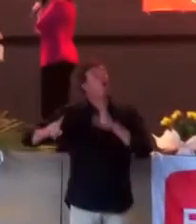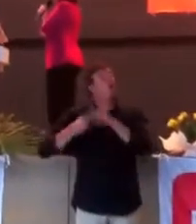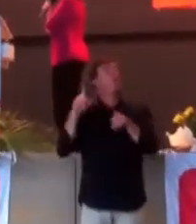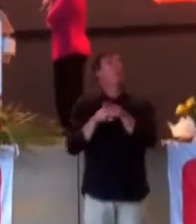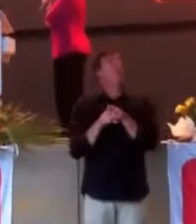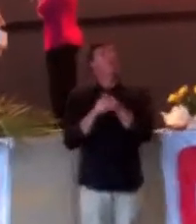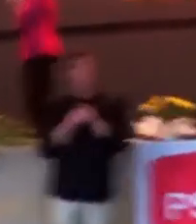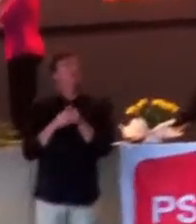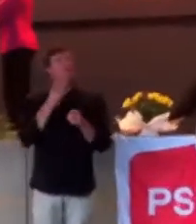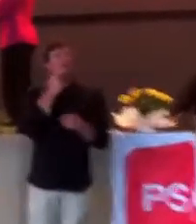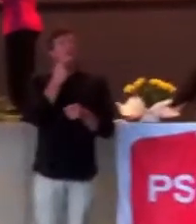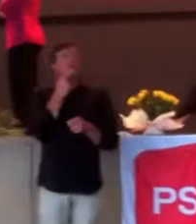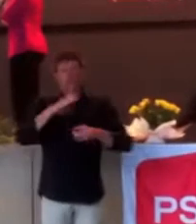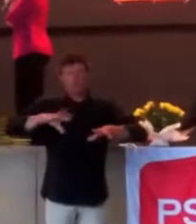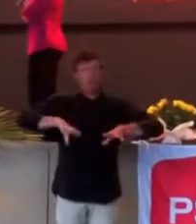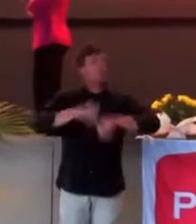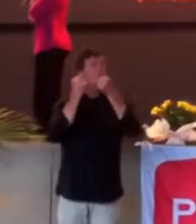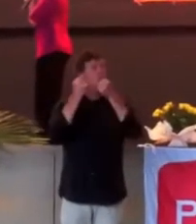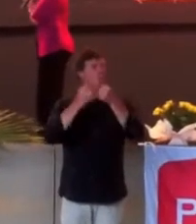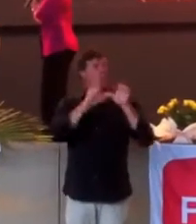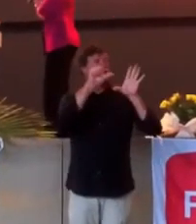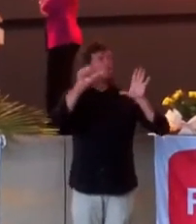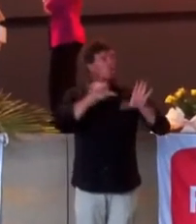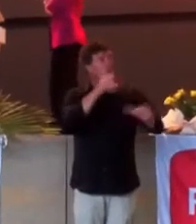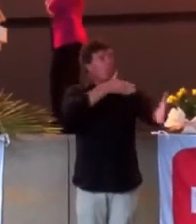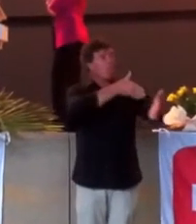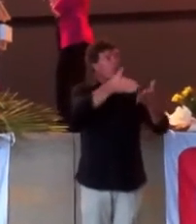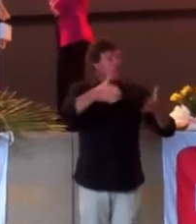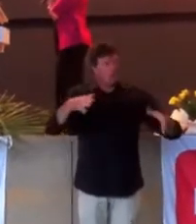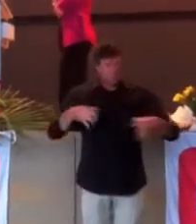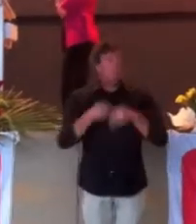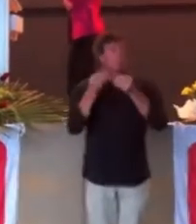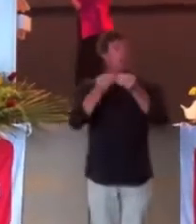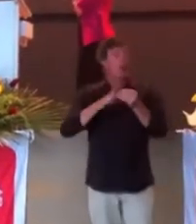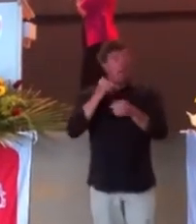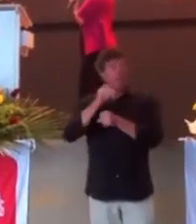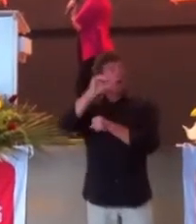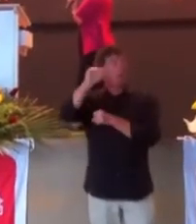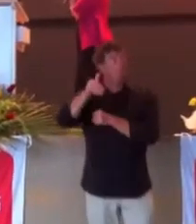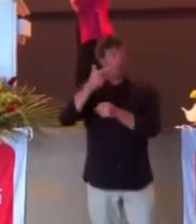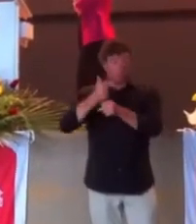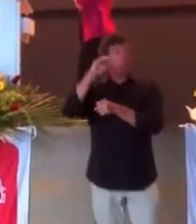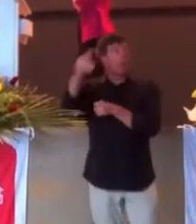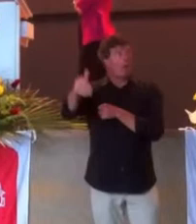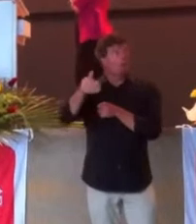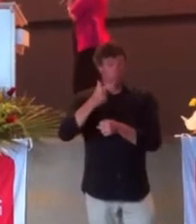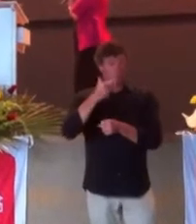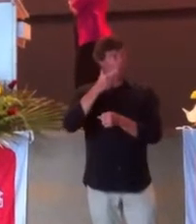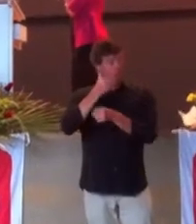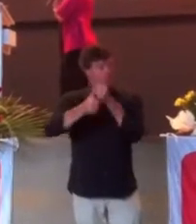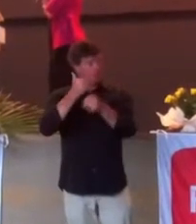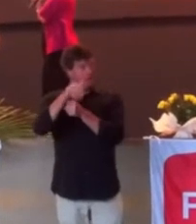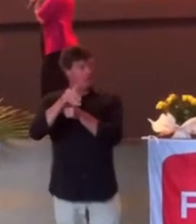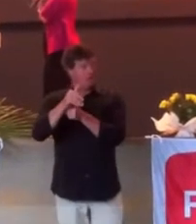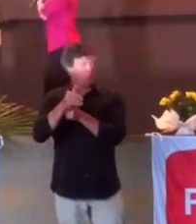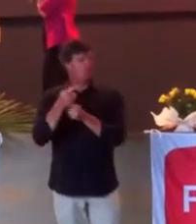de milliards, on sauve une entreprise, 60 milliards, l'année d'après, elle distribue des bonus, et deux ans plus tard, elle licencie 3 500 personnes.